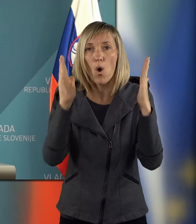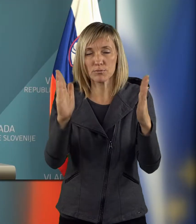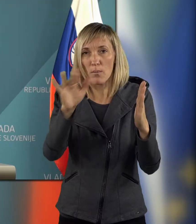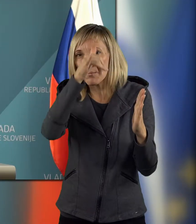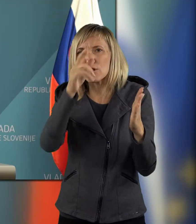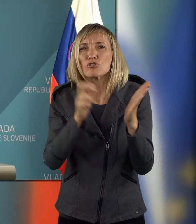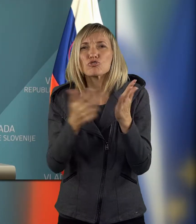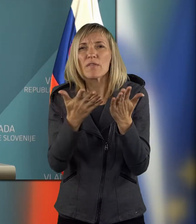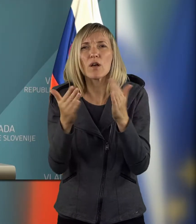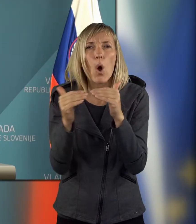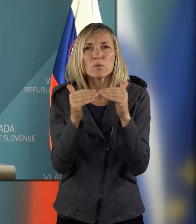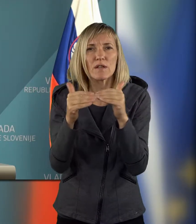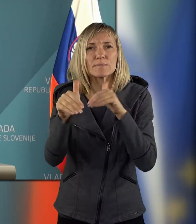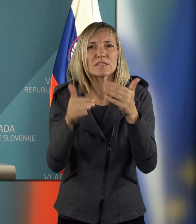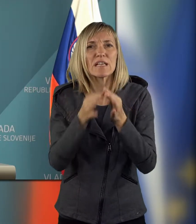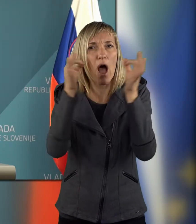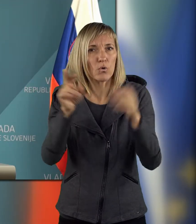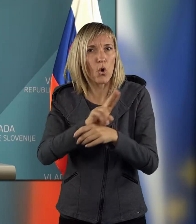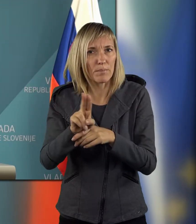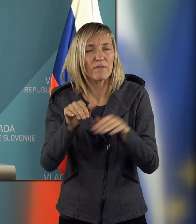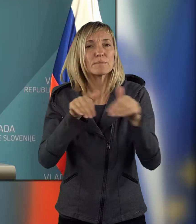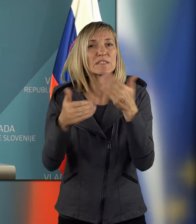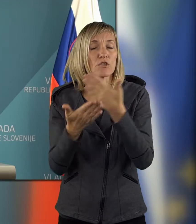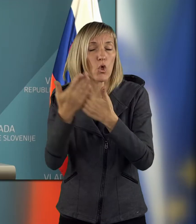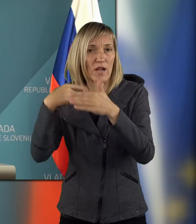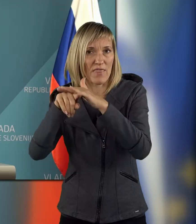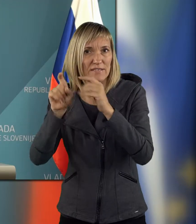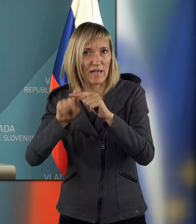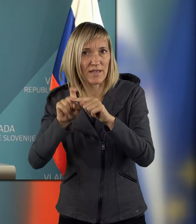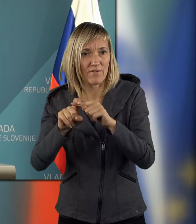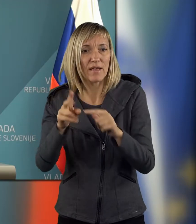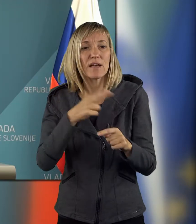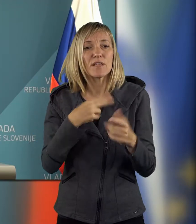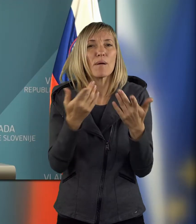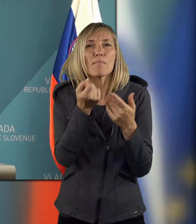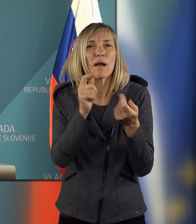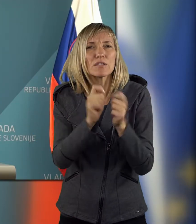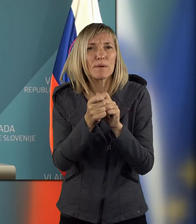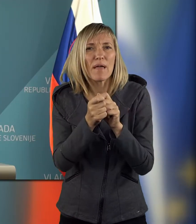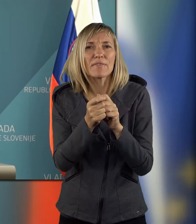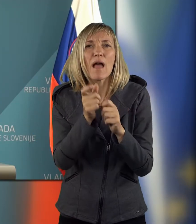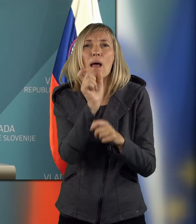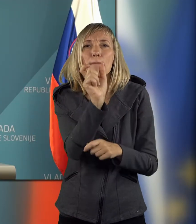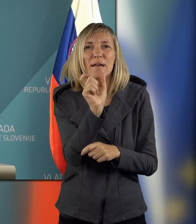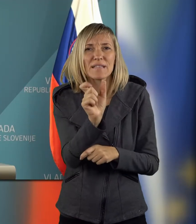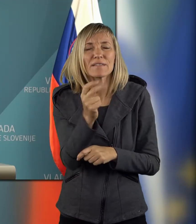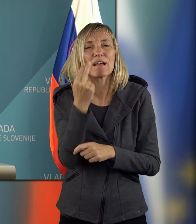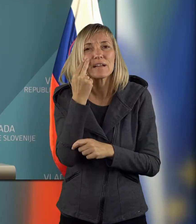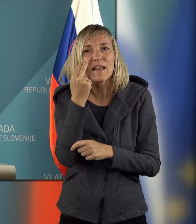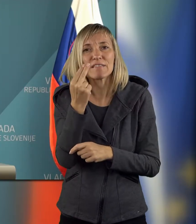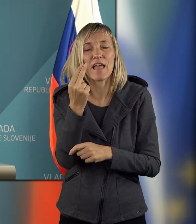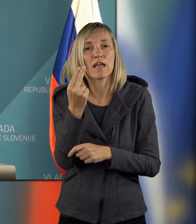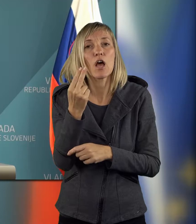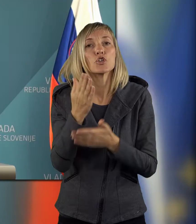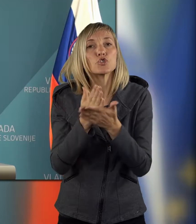smo jih še nekoliko vsklajevali z ministrstvom za javno upravo, z ministrstvom za notranje zadeve, tako da imamo malenko spremanjene dikcije pri zakonu o službi slovenske